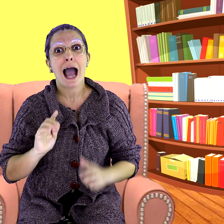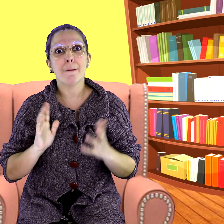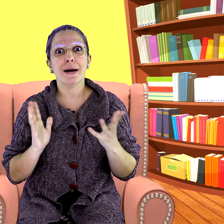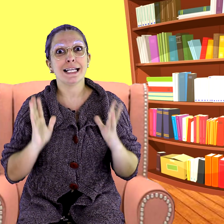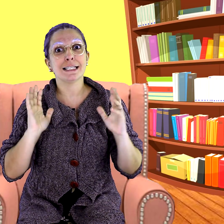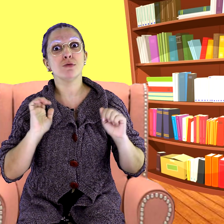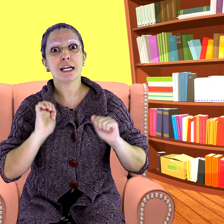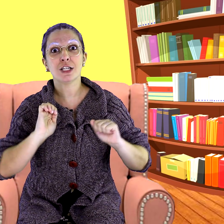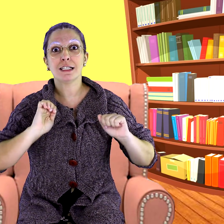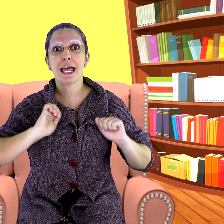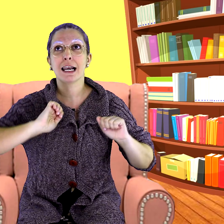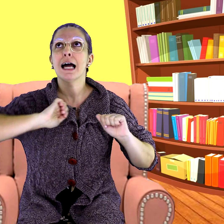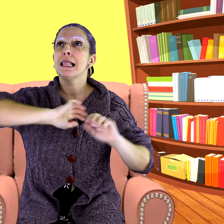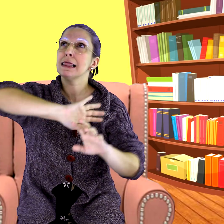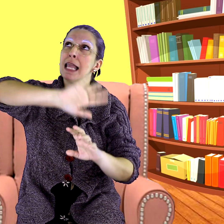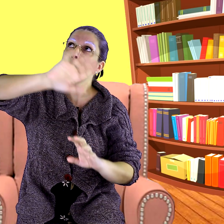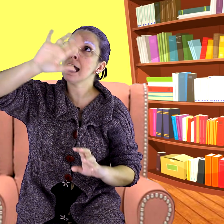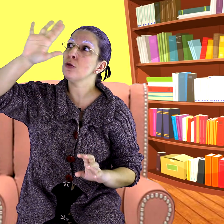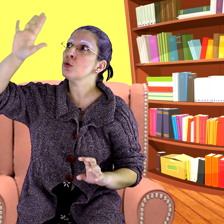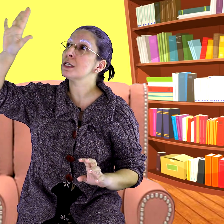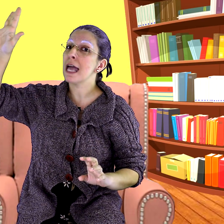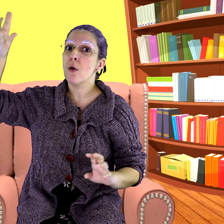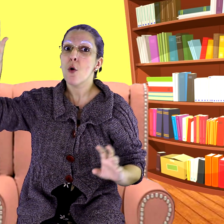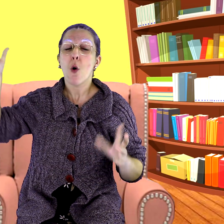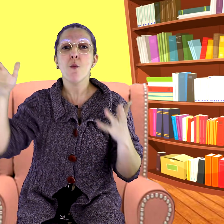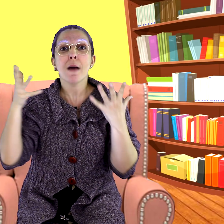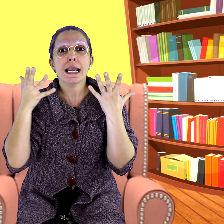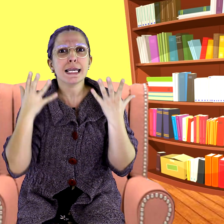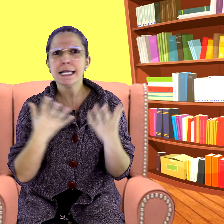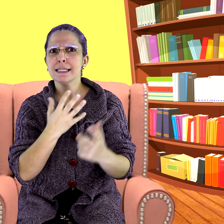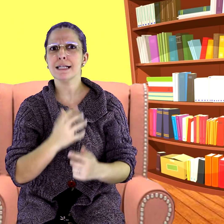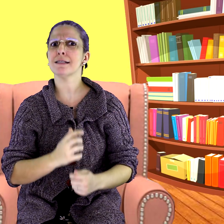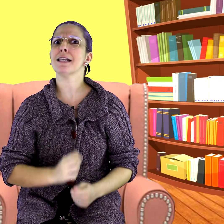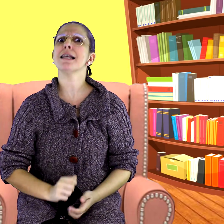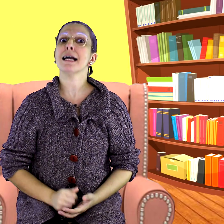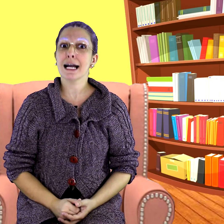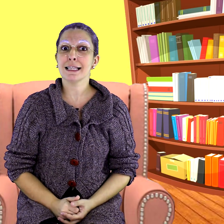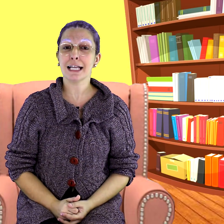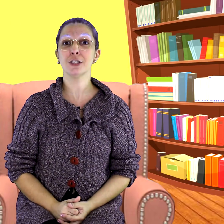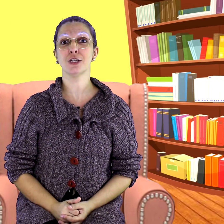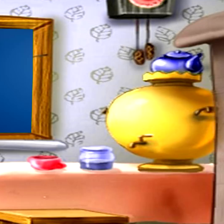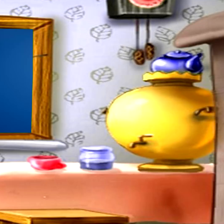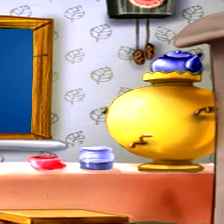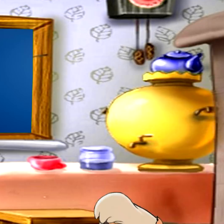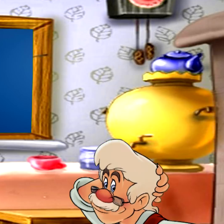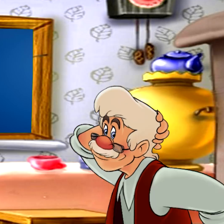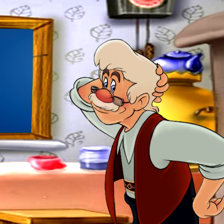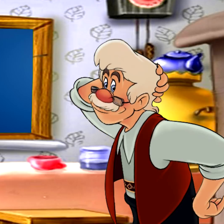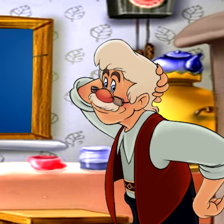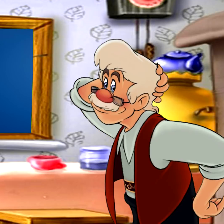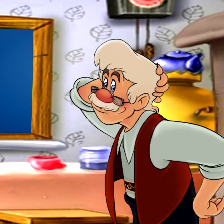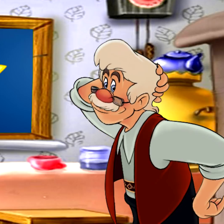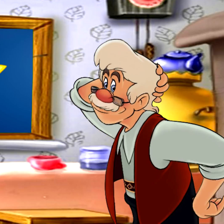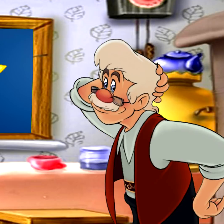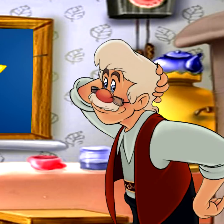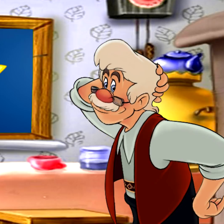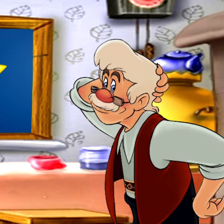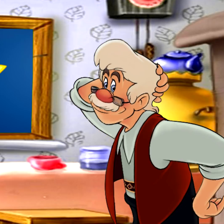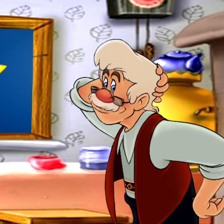apareceu na janela, lá no céu, uma linda estrela cadente. Então Gepeto resolveu fazer